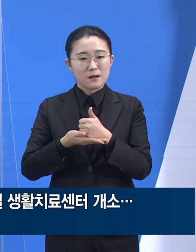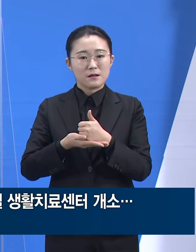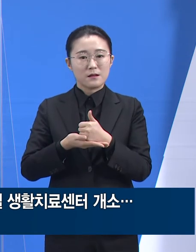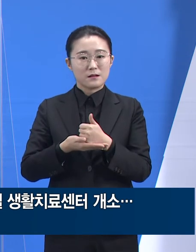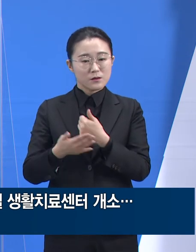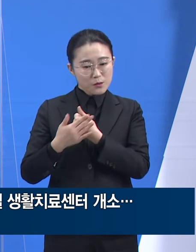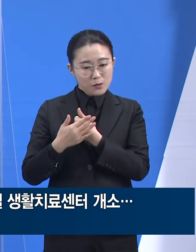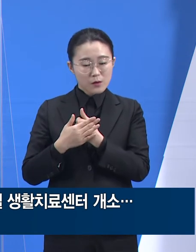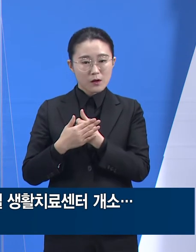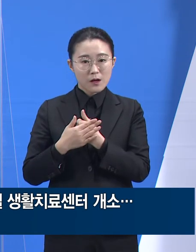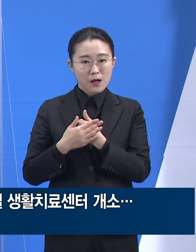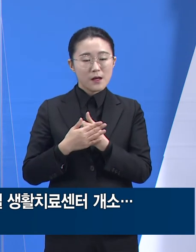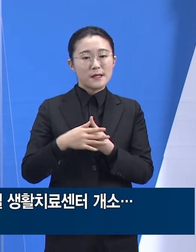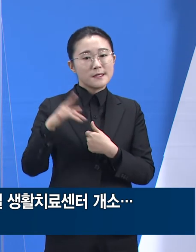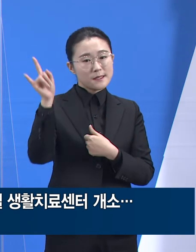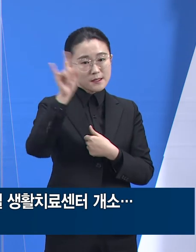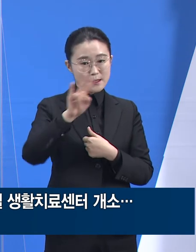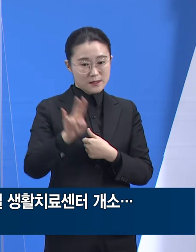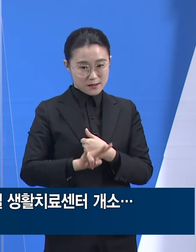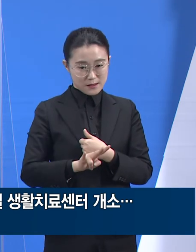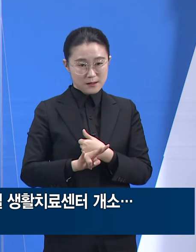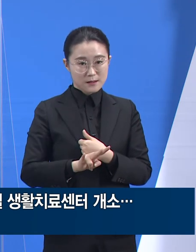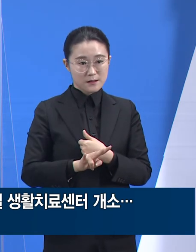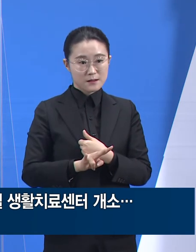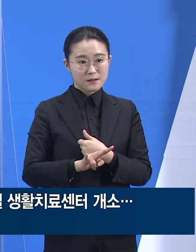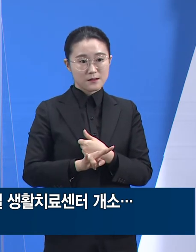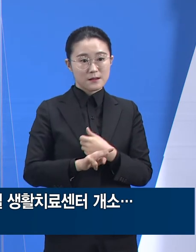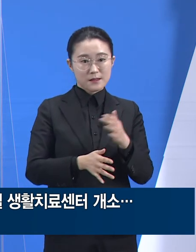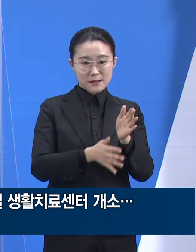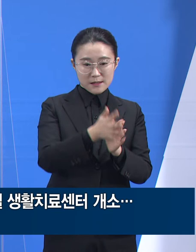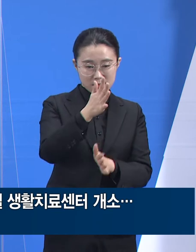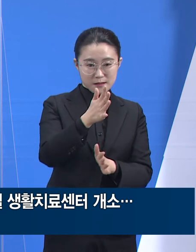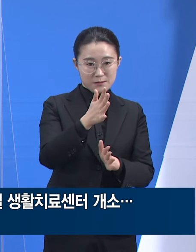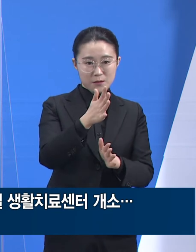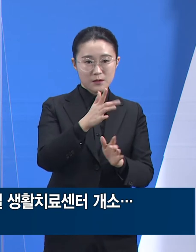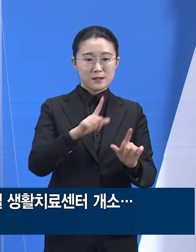및 이 센터 인근 주민들께도 감사 말씀을 전합니다.